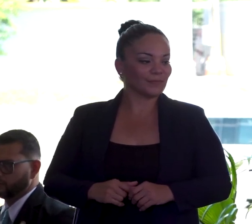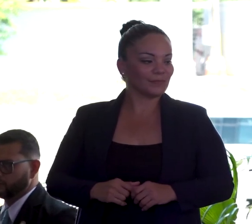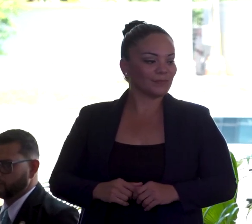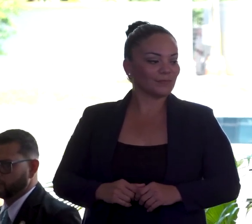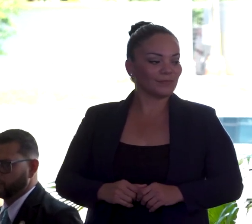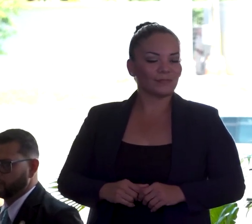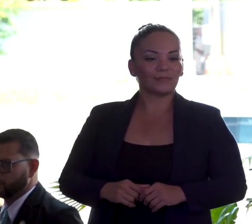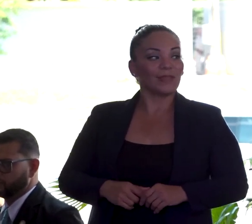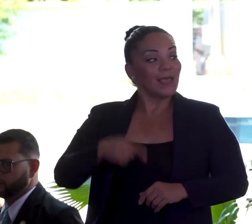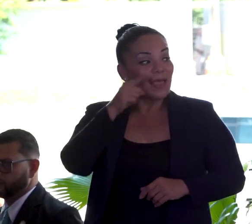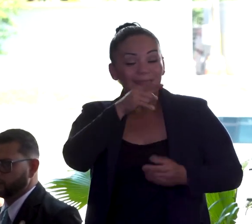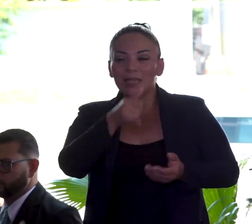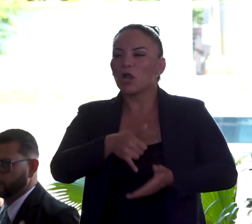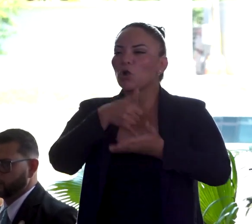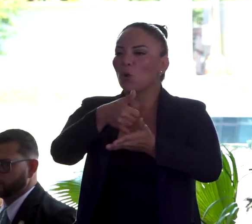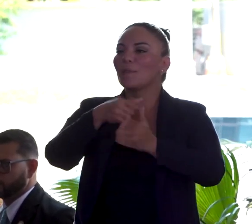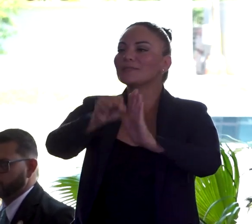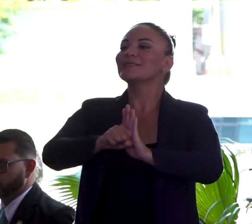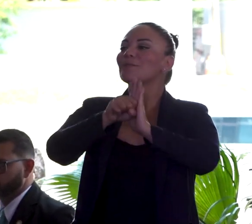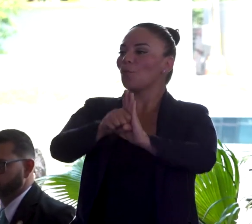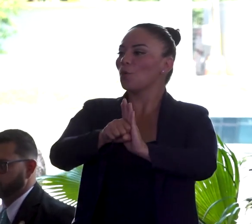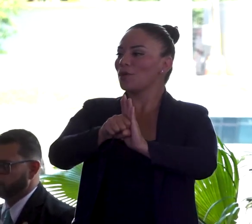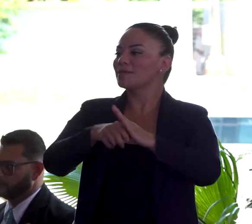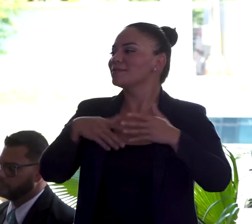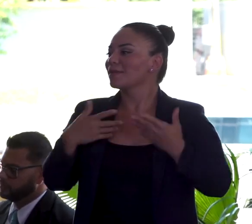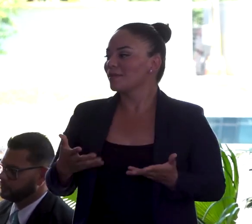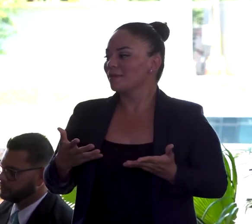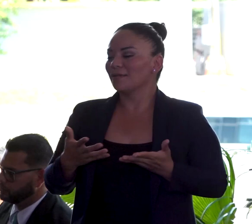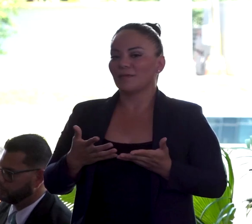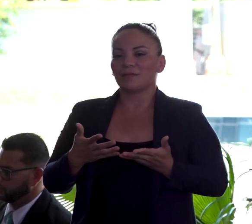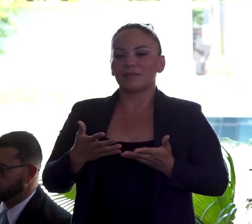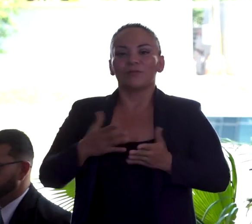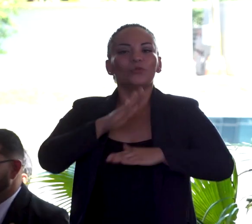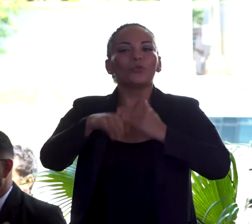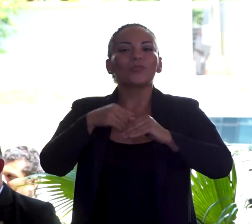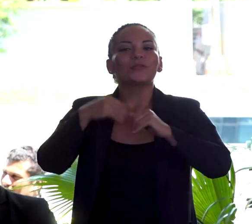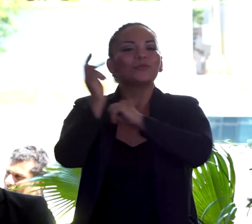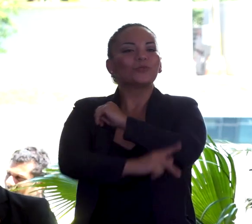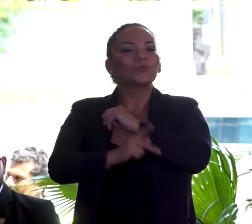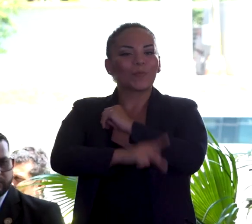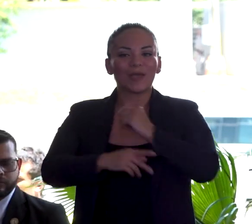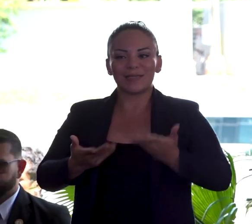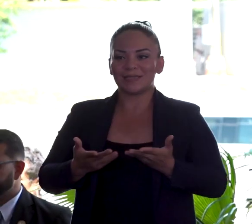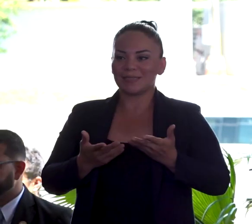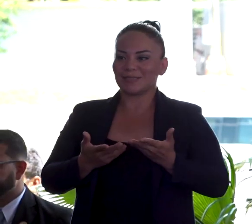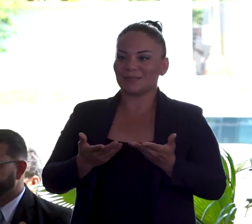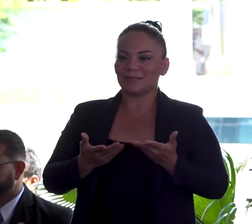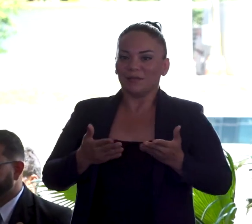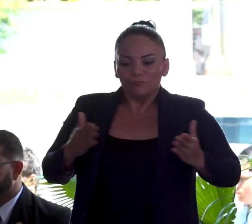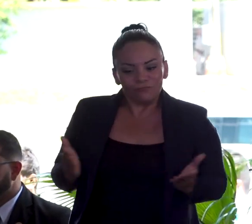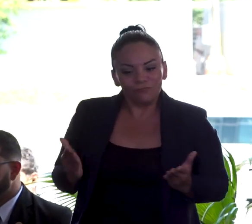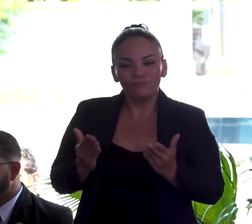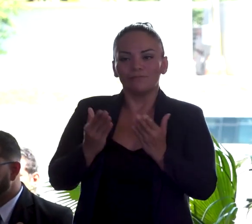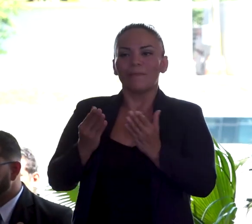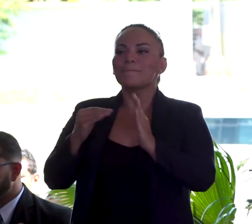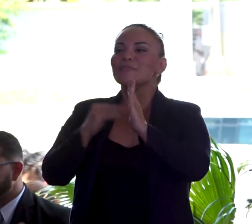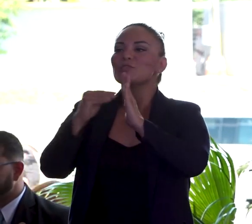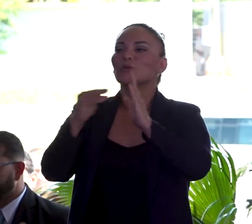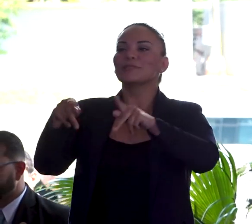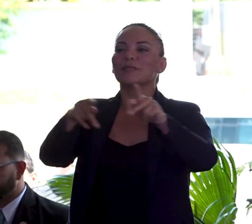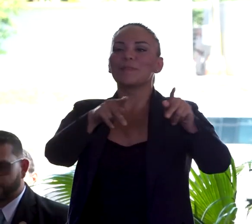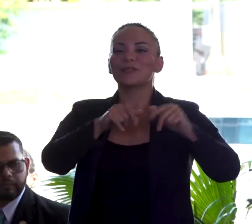Esa copa simboliza el abanjo de toda la nación, el empuje de millones de personas